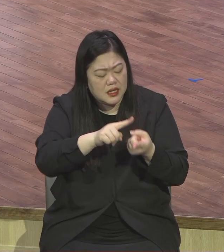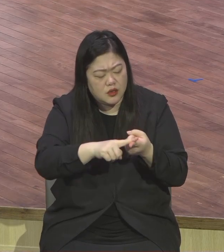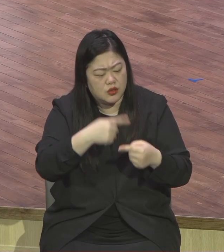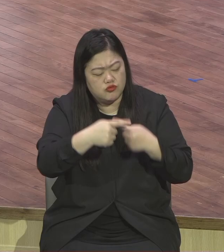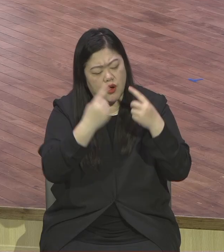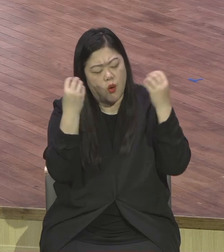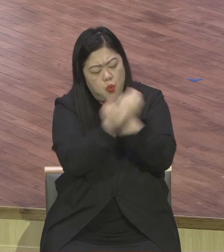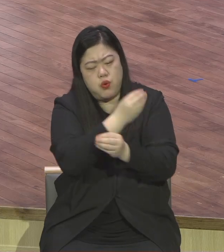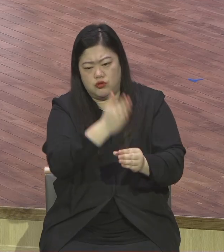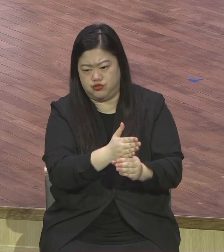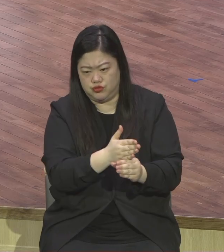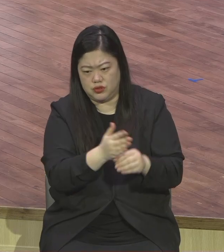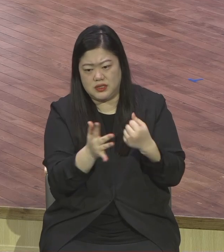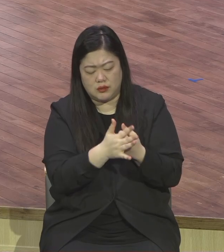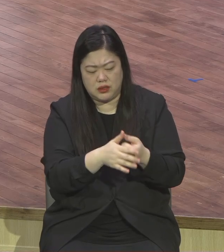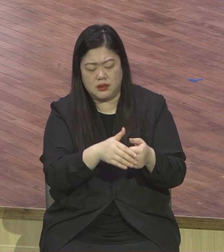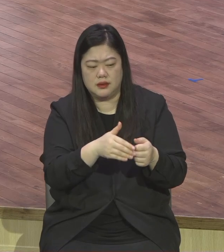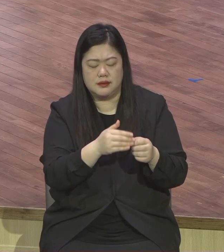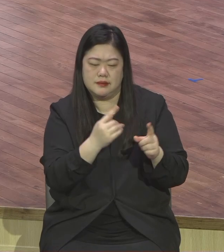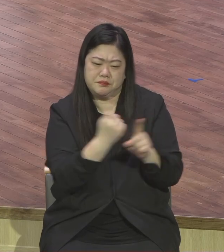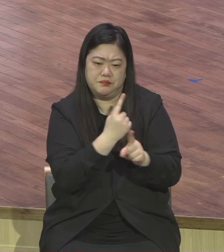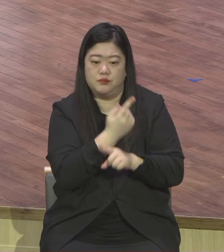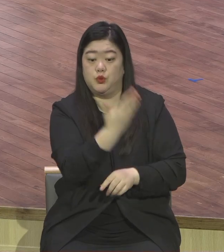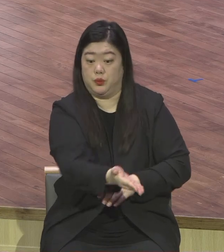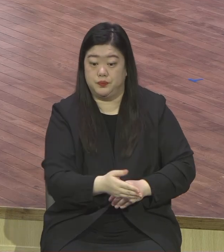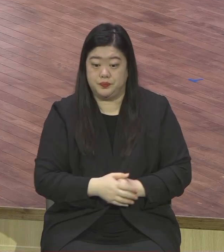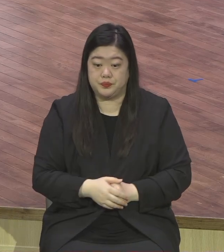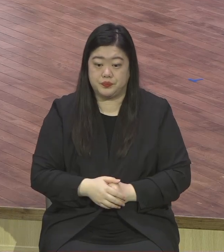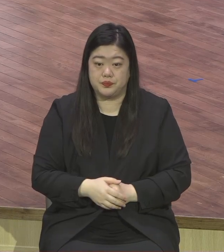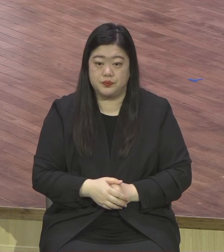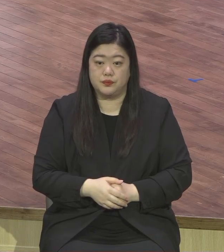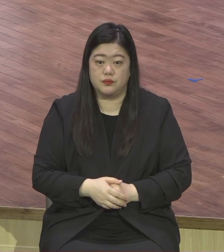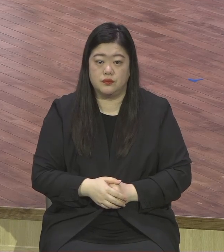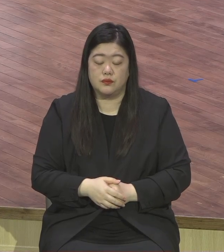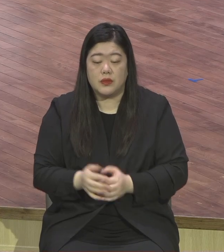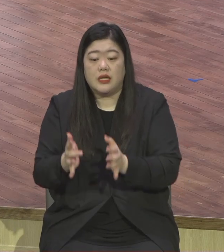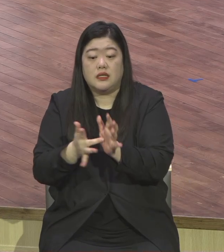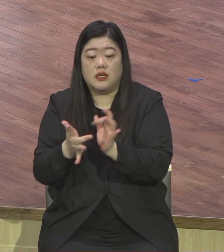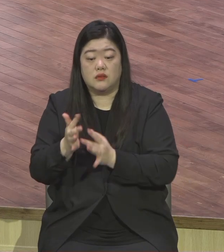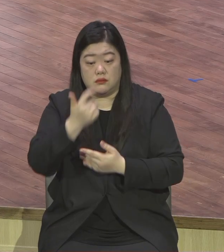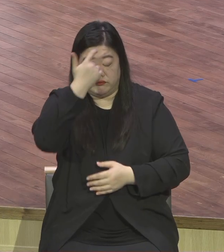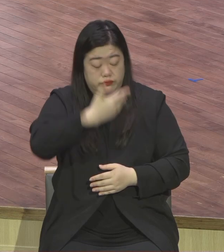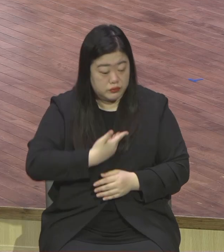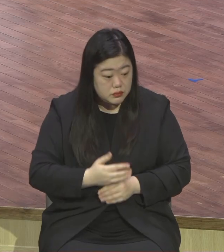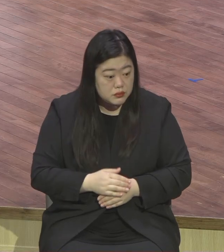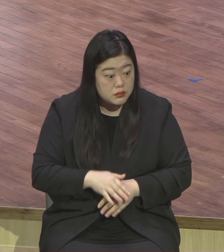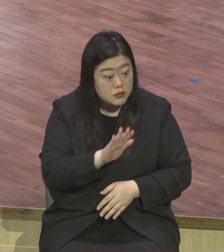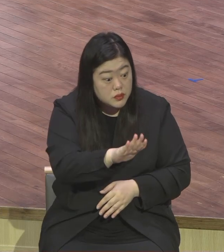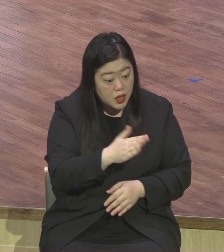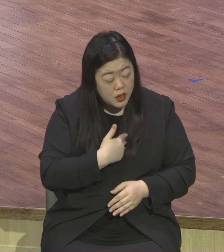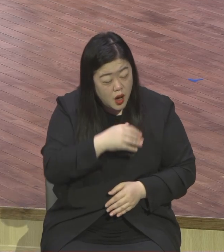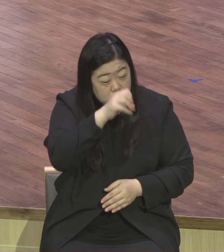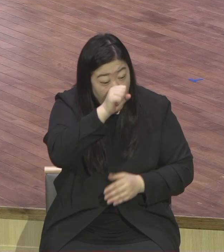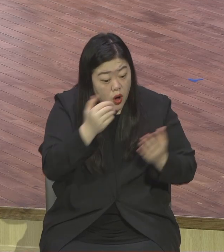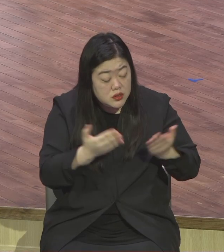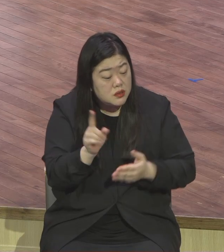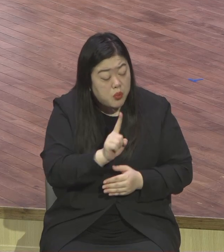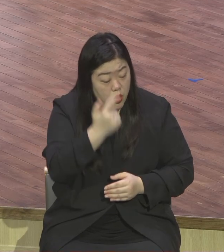17절 예수께서 이러실 때 어찌하여 선한 일을 내게 묻느냐 선한 일은 오직 한